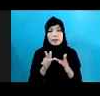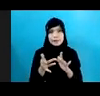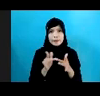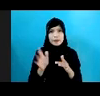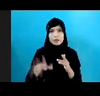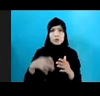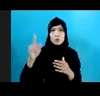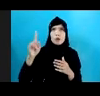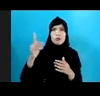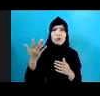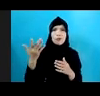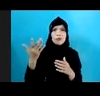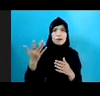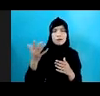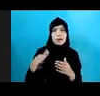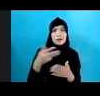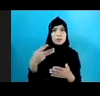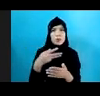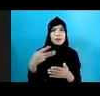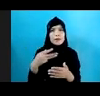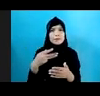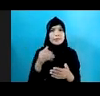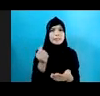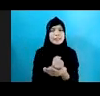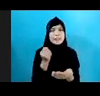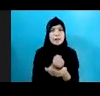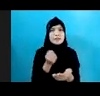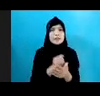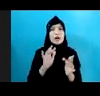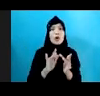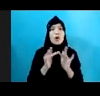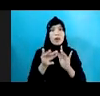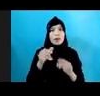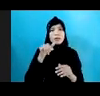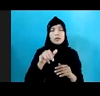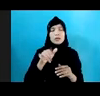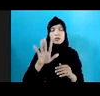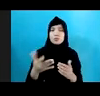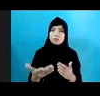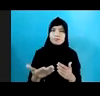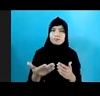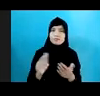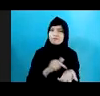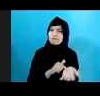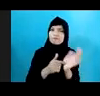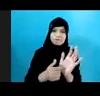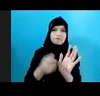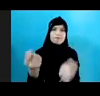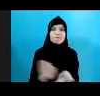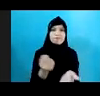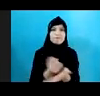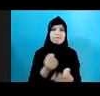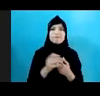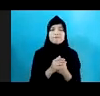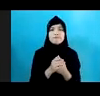Memang Eksploitasi Dan Kekerasan Anak Berbasis Online Itu Sangat Mengemuka Sekarang Ini Namun